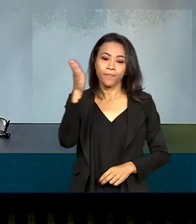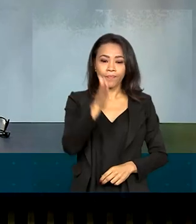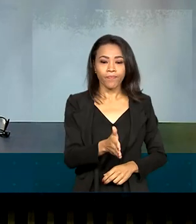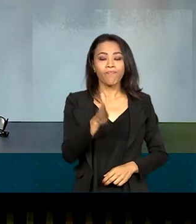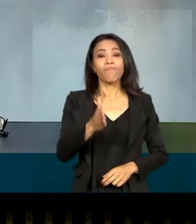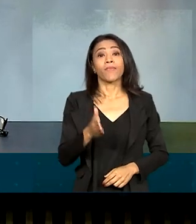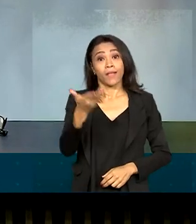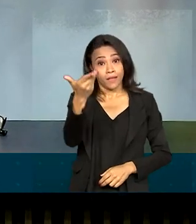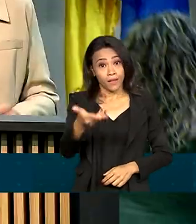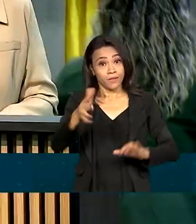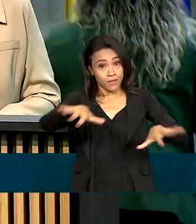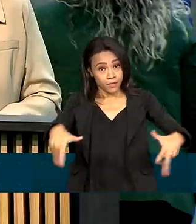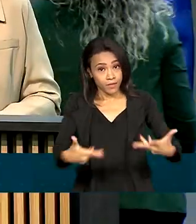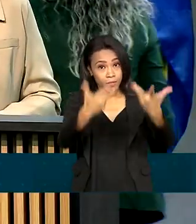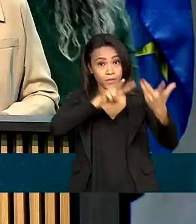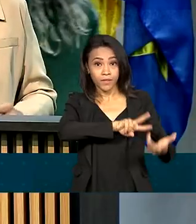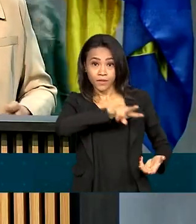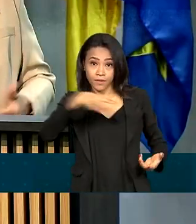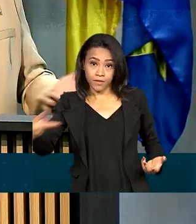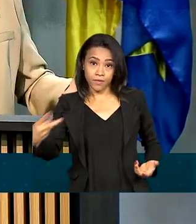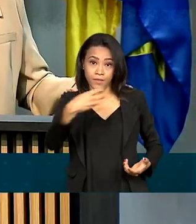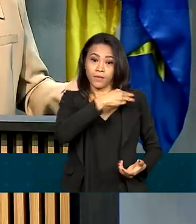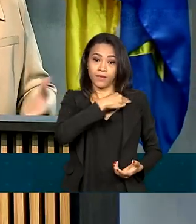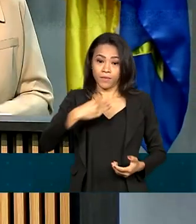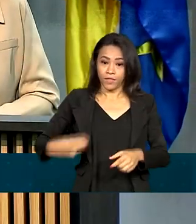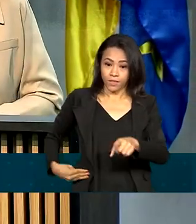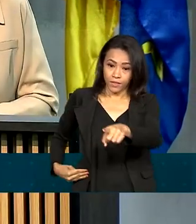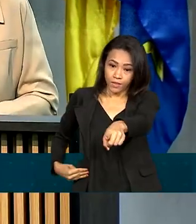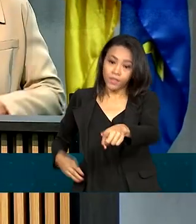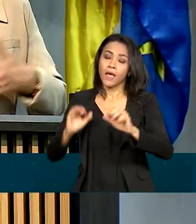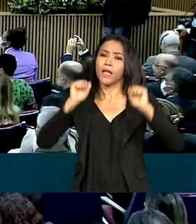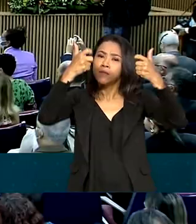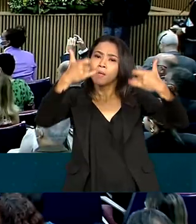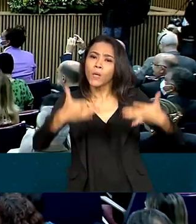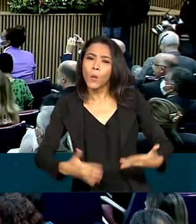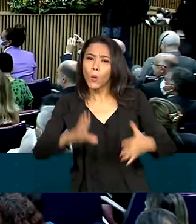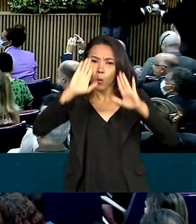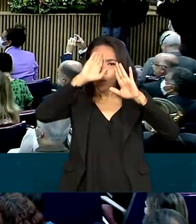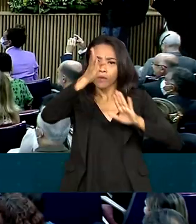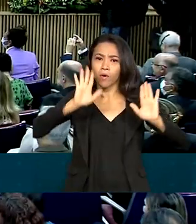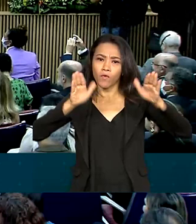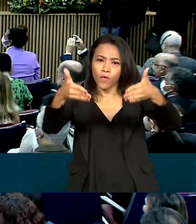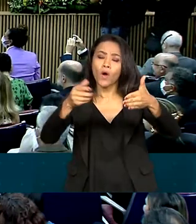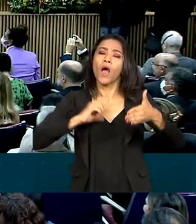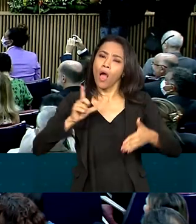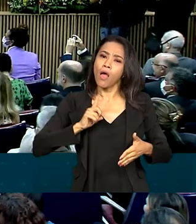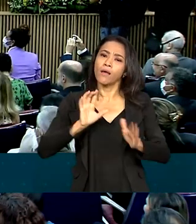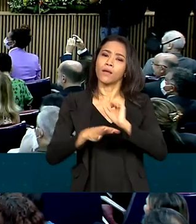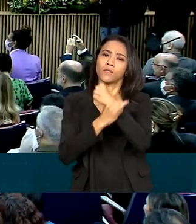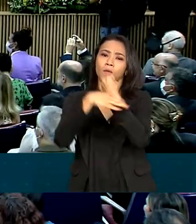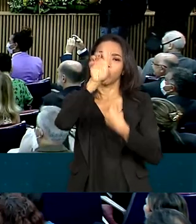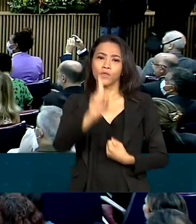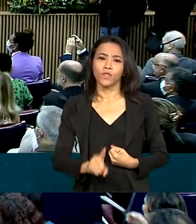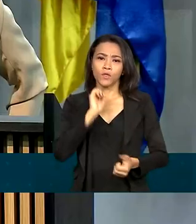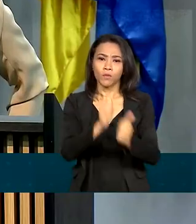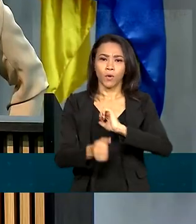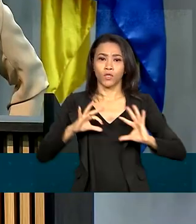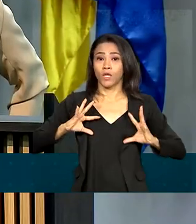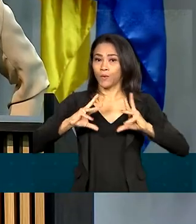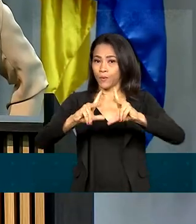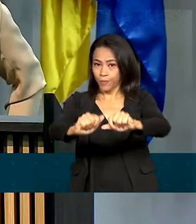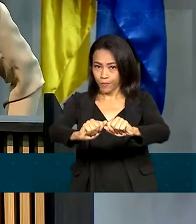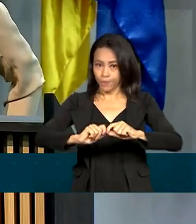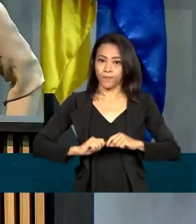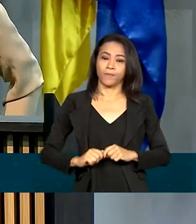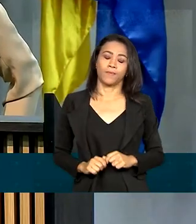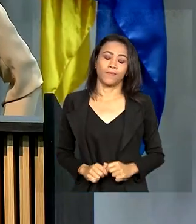de transmissão de cargo, a nova ministra afirmou que a prioridade é garantir o direito ao esporte a todos. Fazer uma